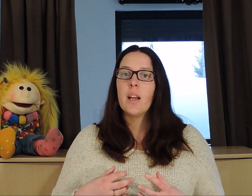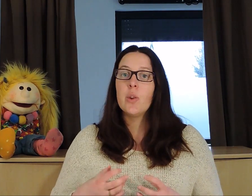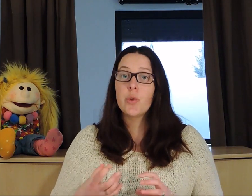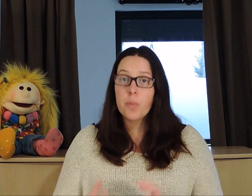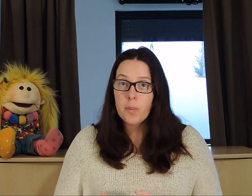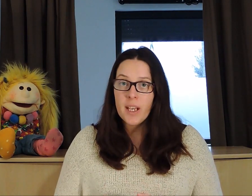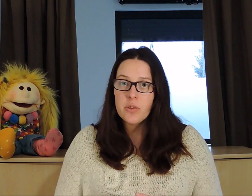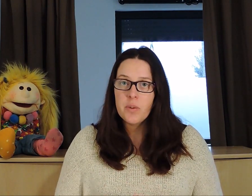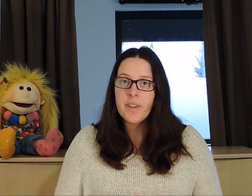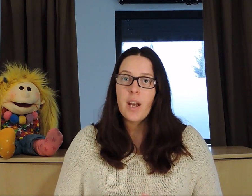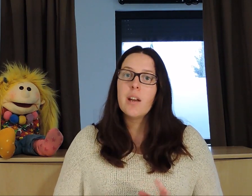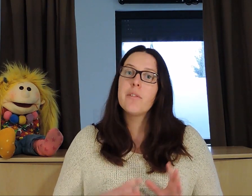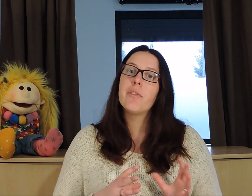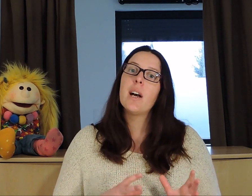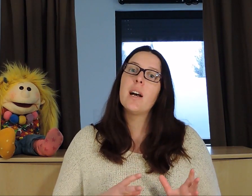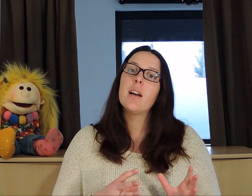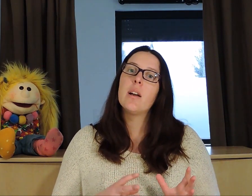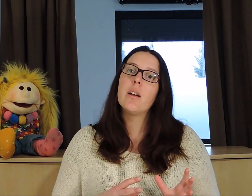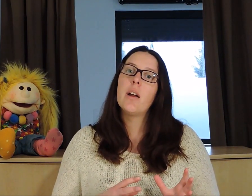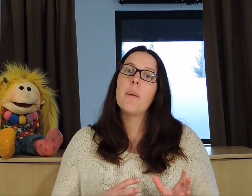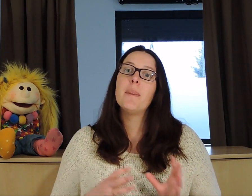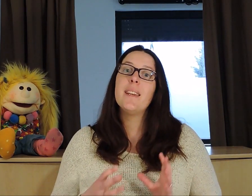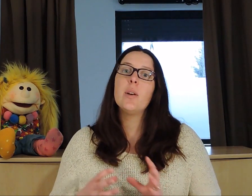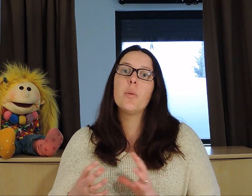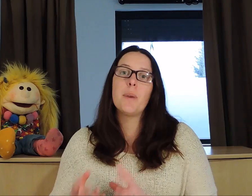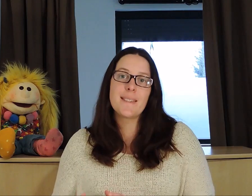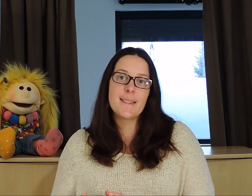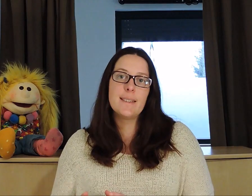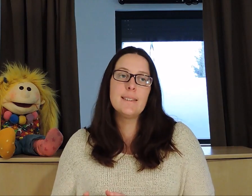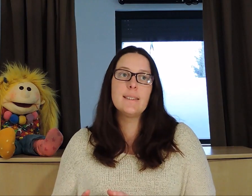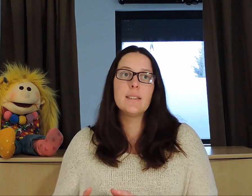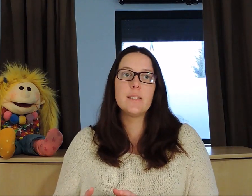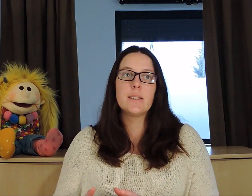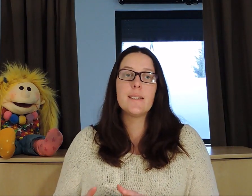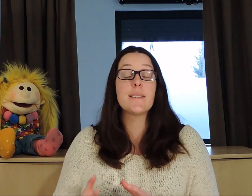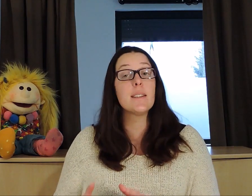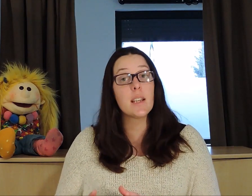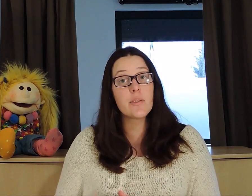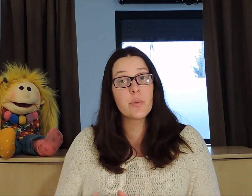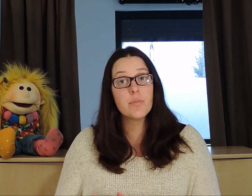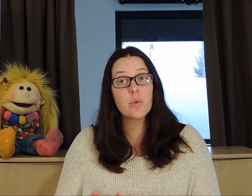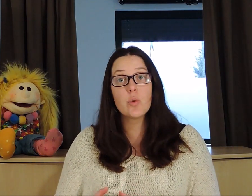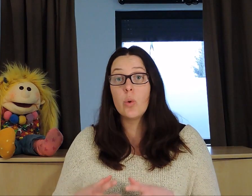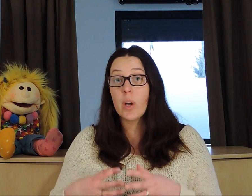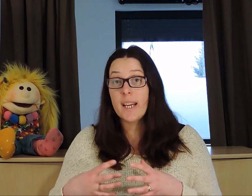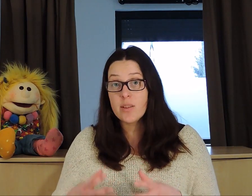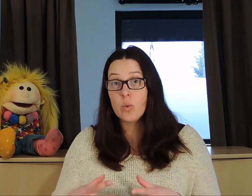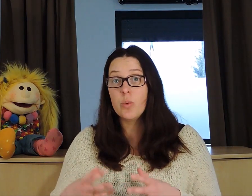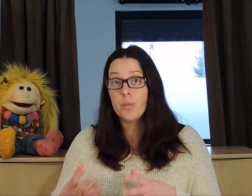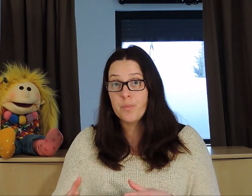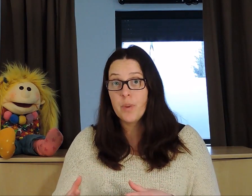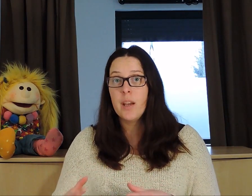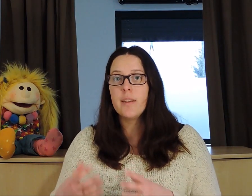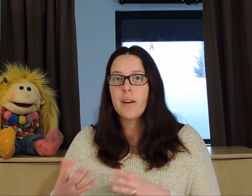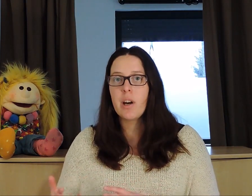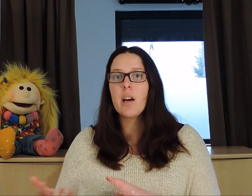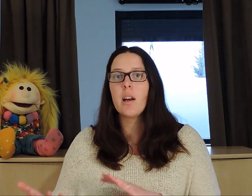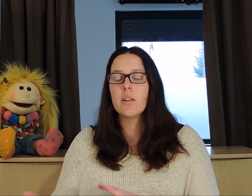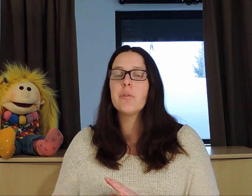Ce premier résultat va amener au médecin des indications sur le risque ou non d'avoir un